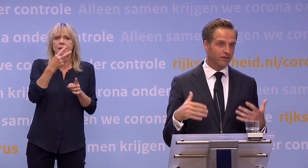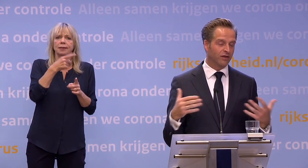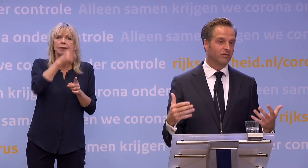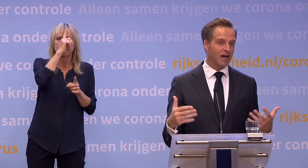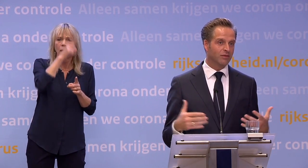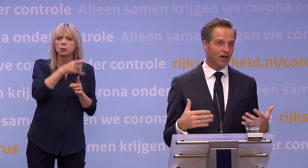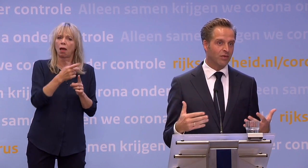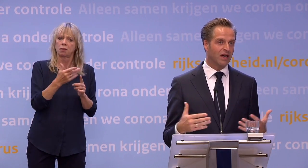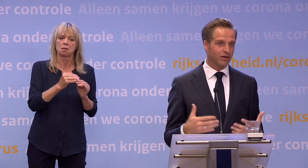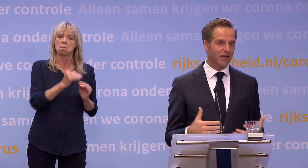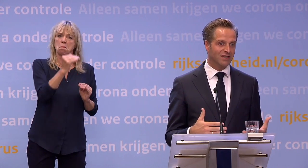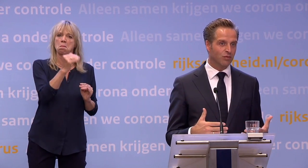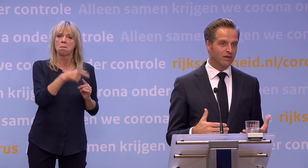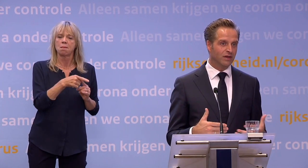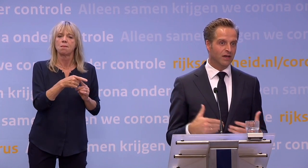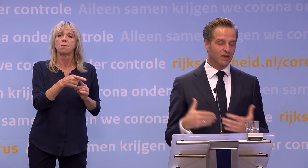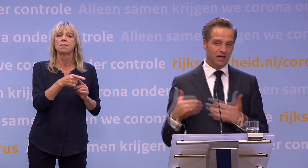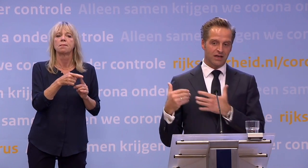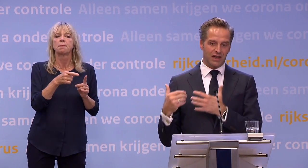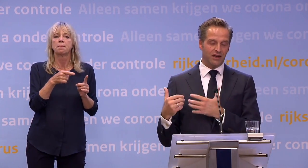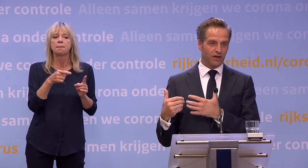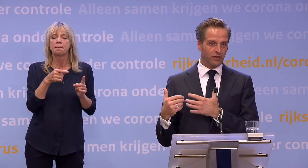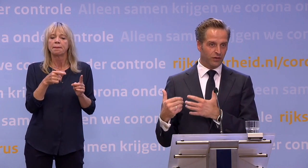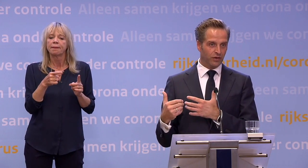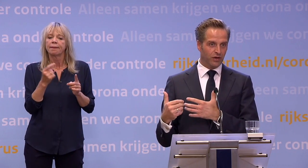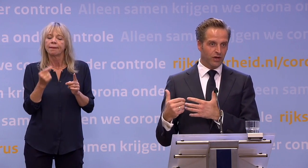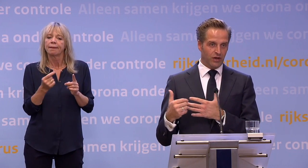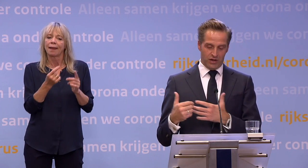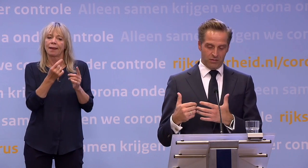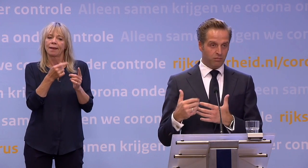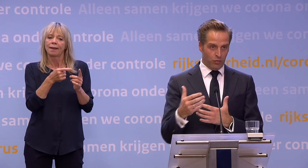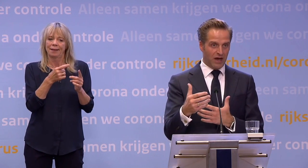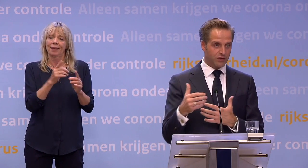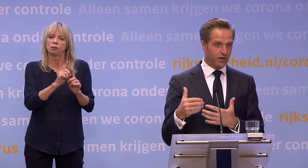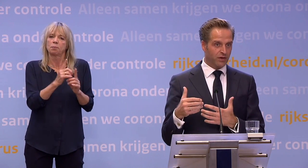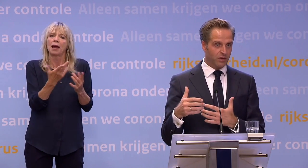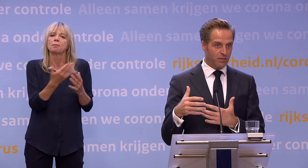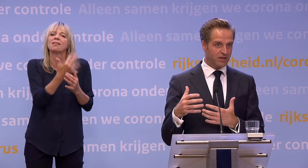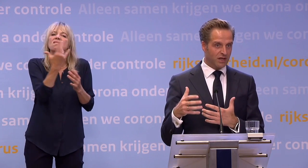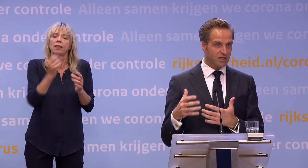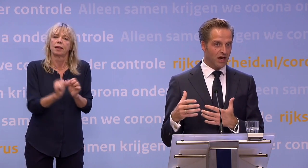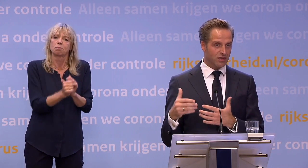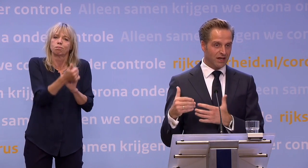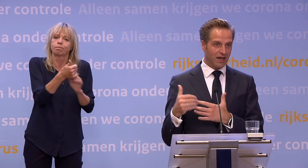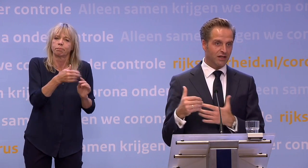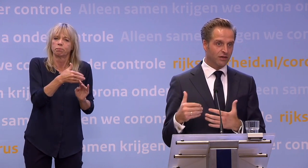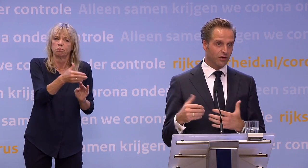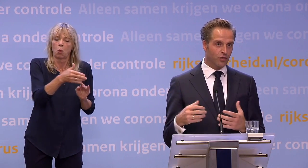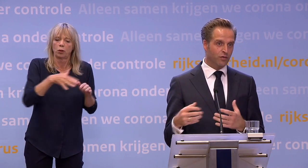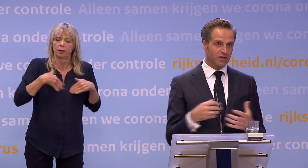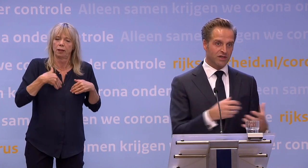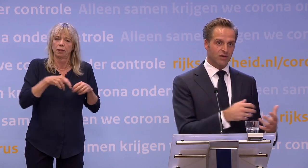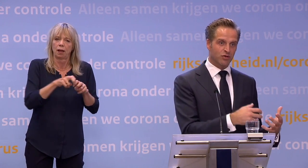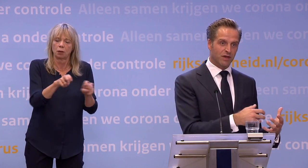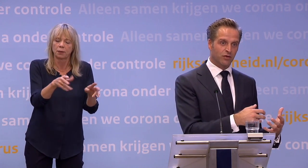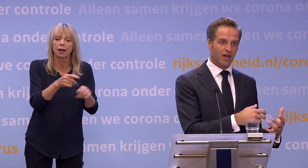hoger. Dat heeft alles te maken met de uitbraken van het laatste moment. En je rekent altijd terug. Op basis van mensen die in een ziekenhuis liggen, reken je je